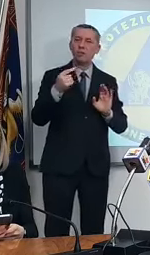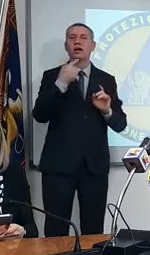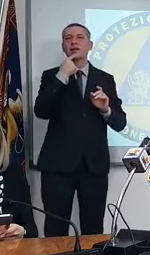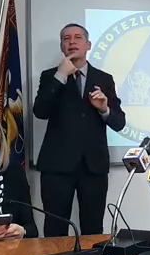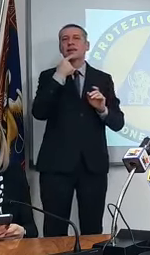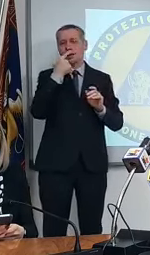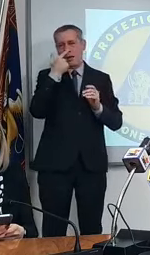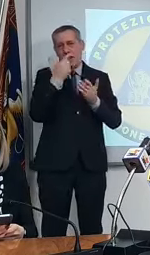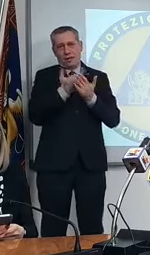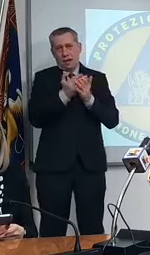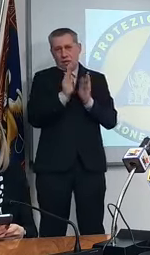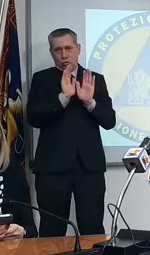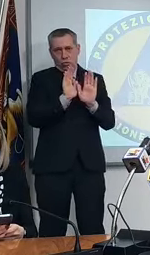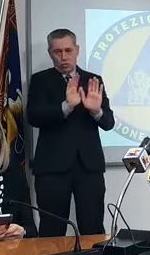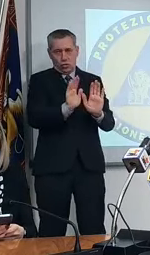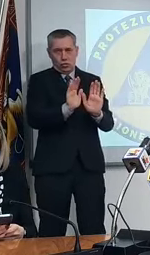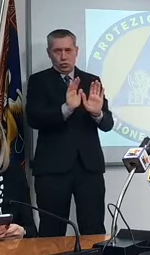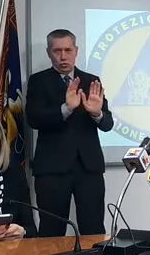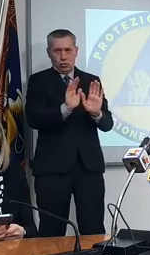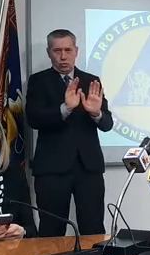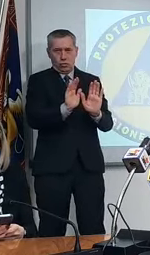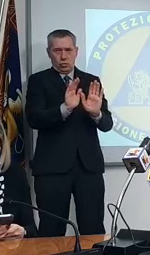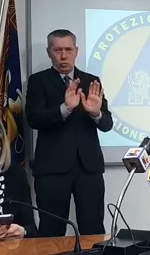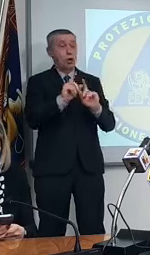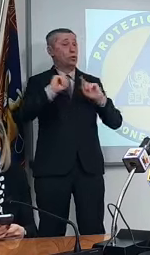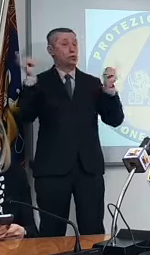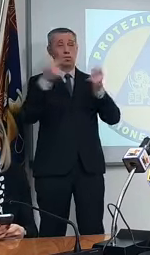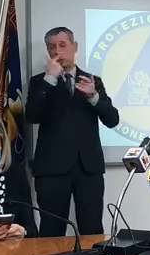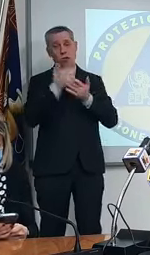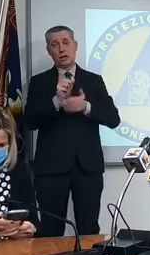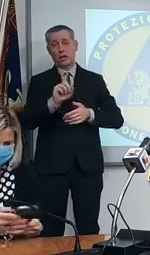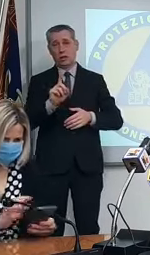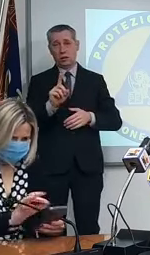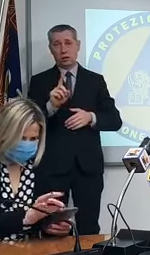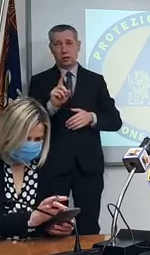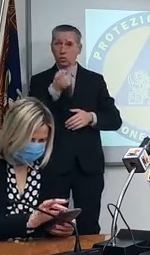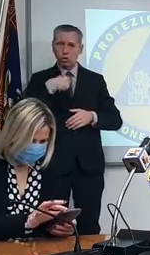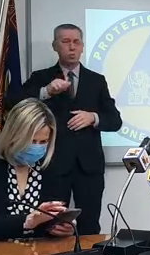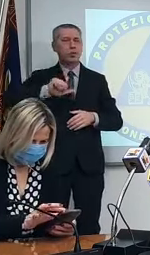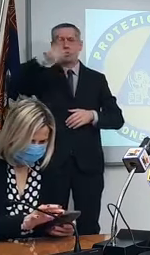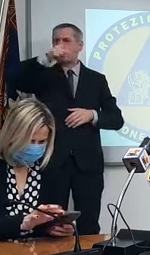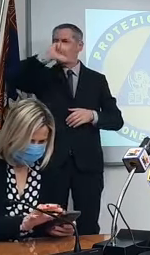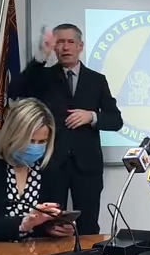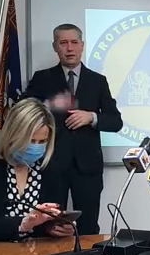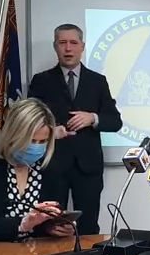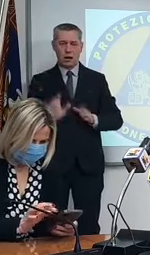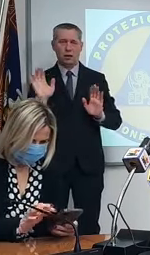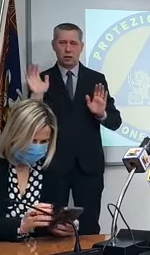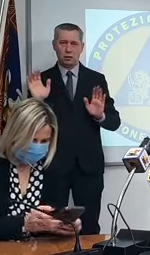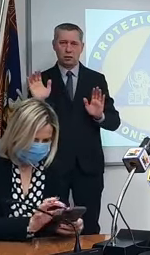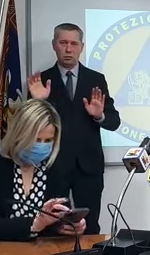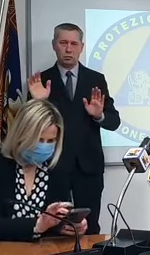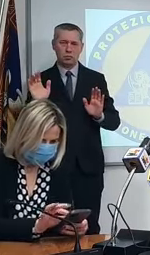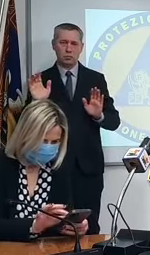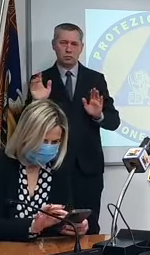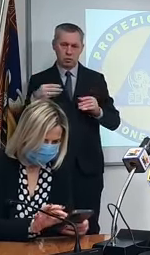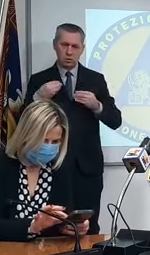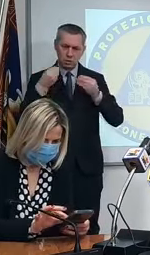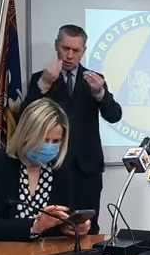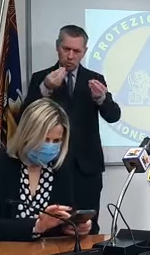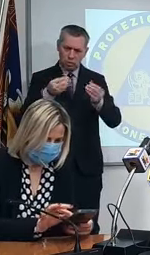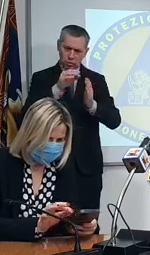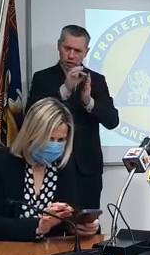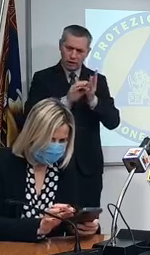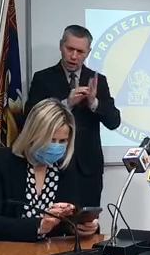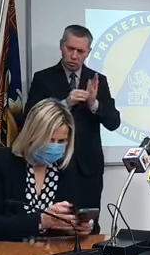titolato però noi siamo i primi in Italia questo lo potete scrivere ricordavo diamo il nostro dato quello del